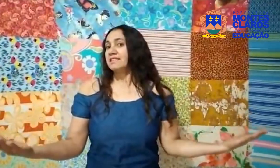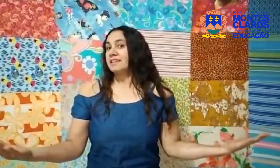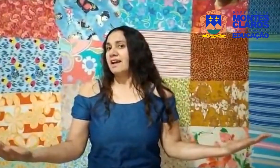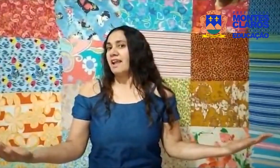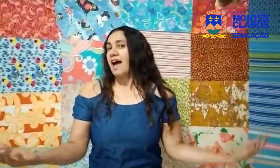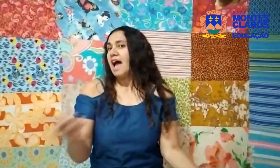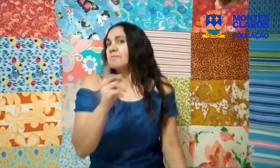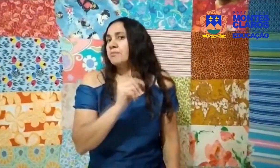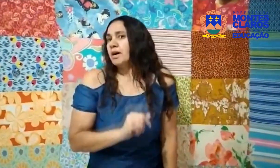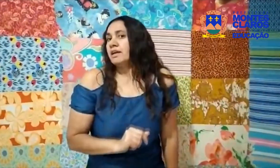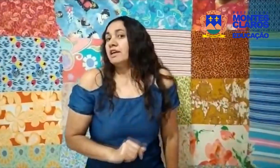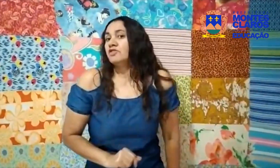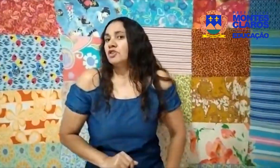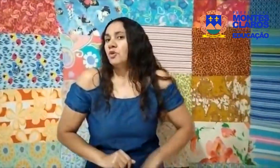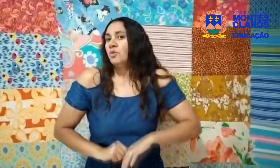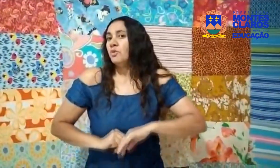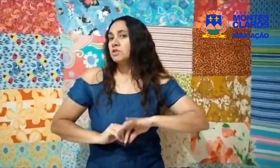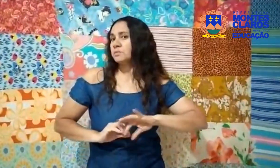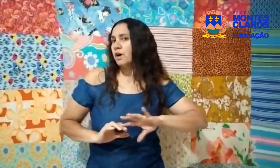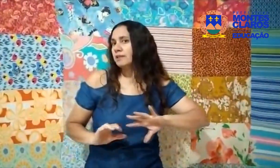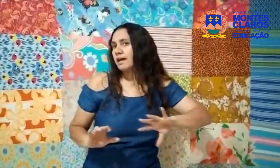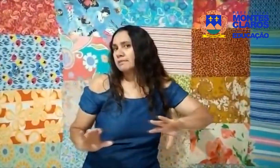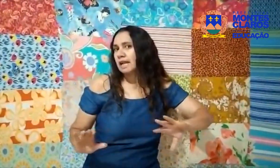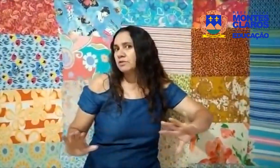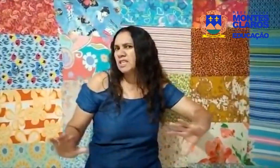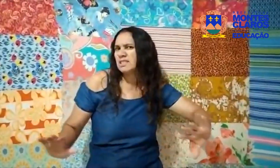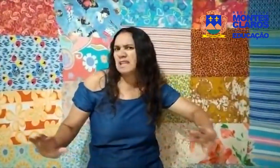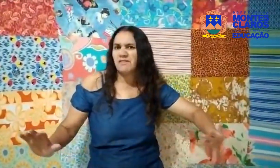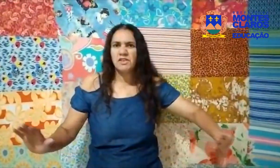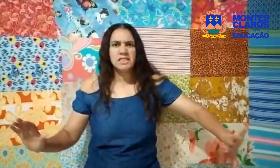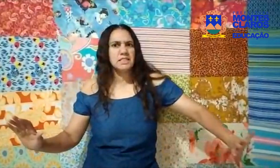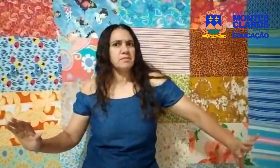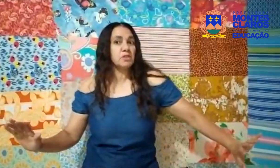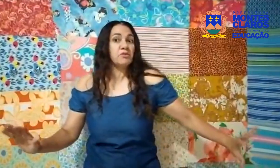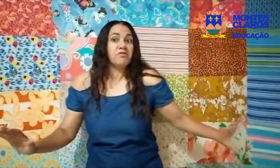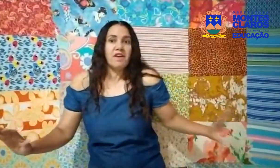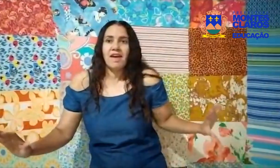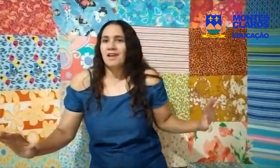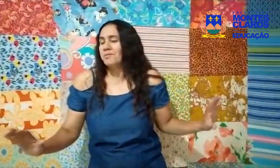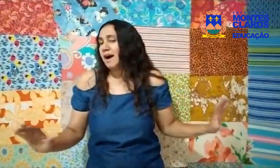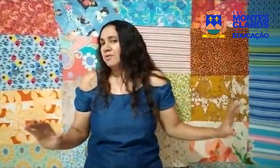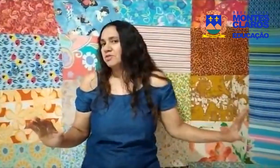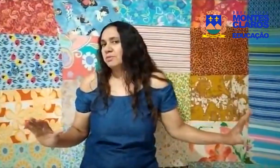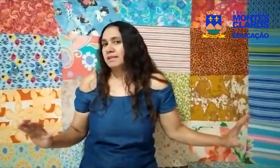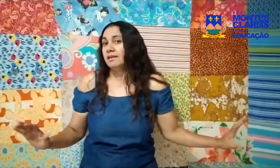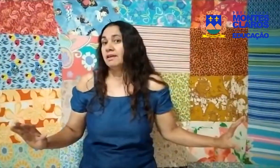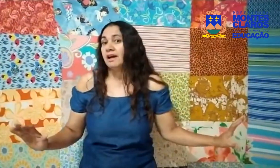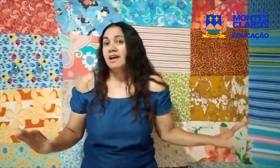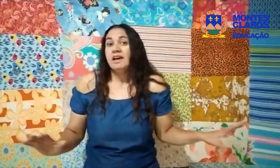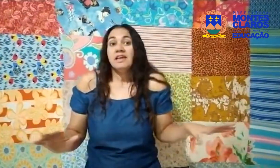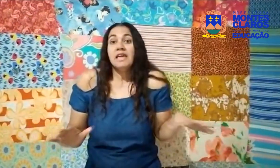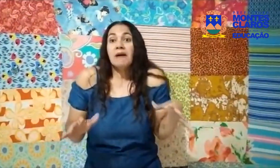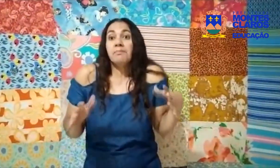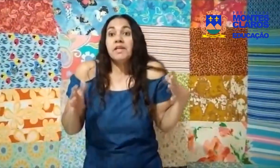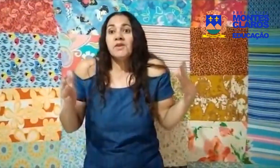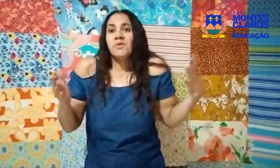sala, a mamãe retirou os porta-retratos que estavam em cima do velho barulho de madeira e abriu